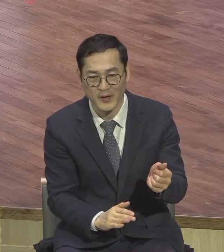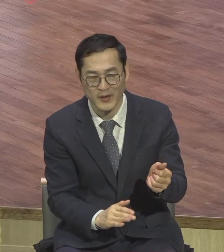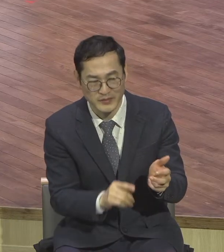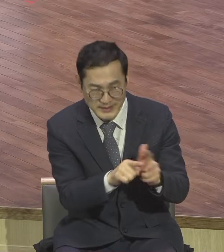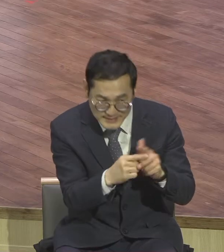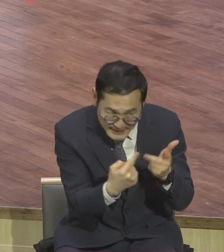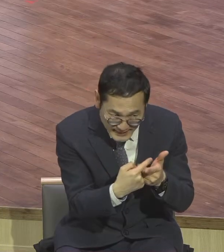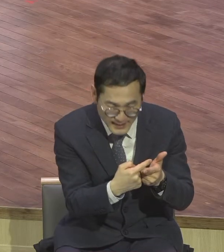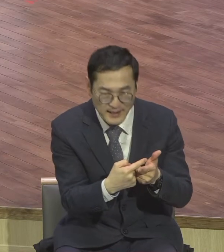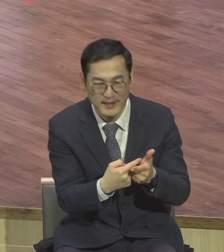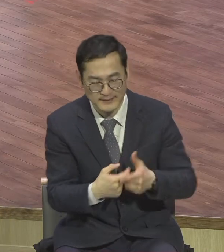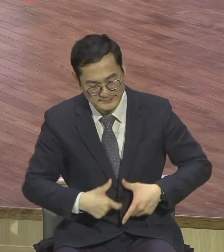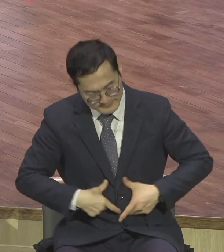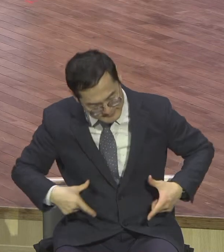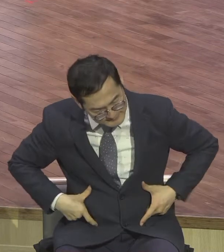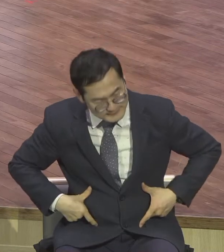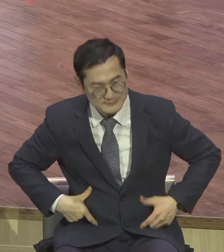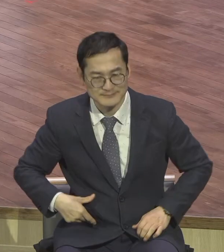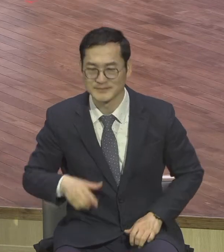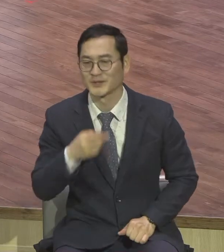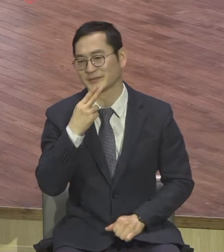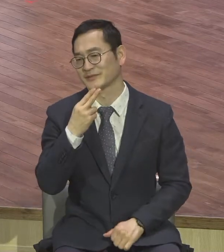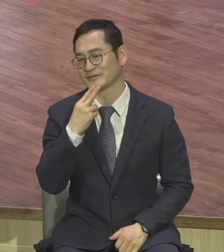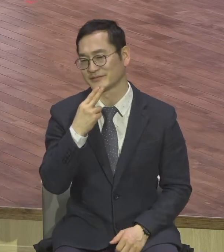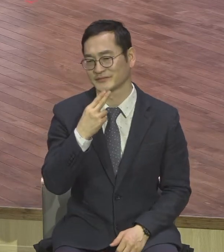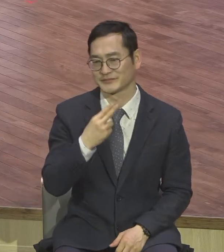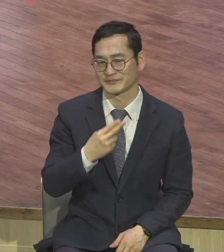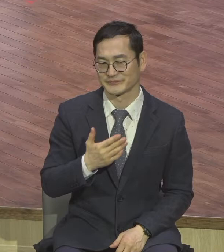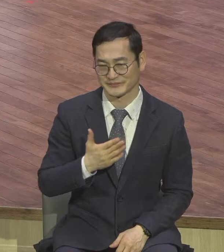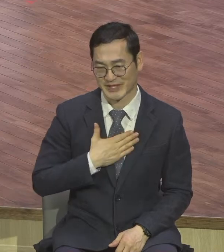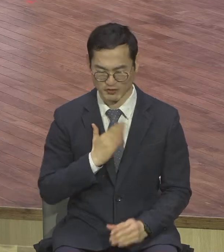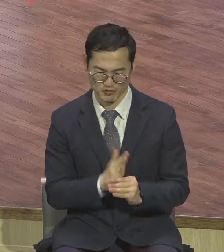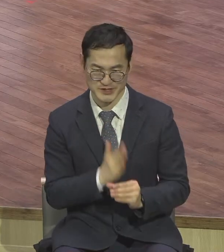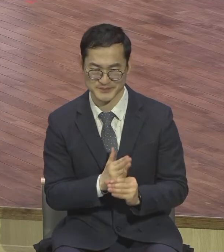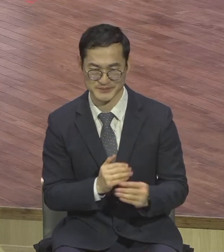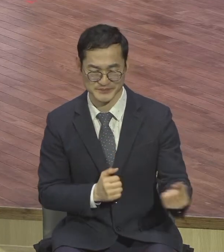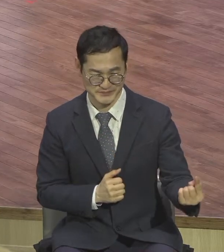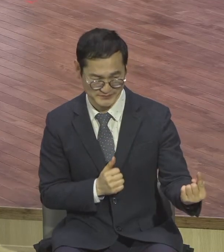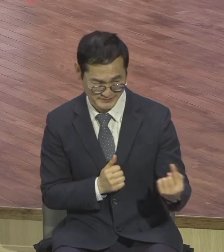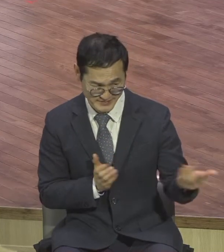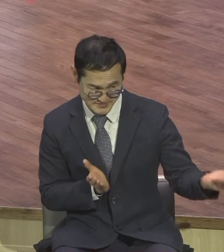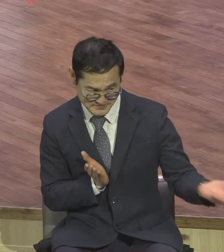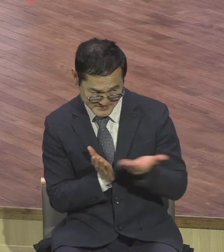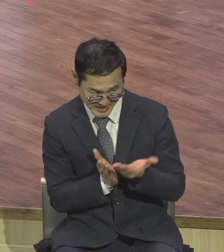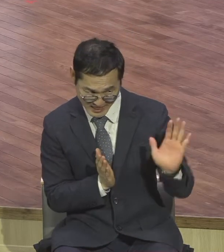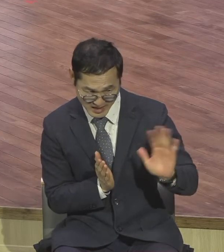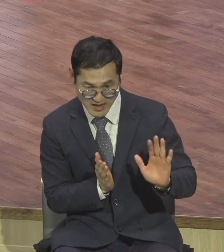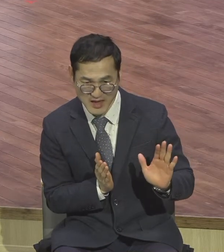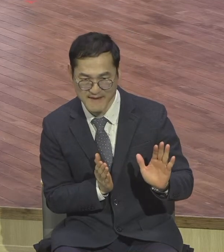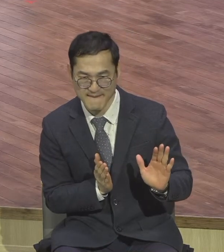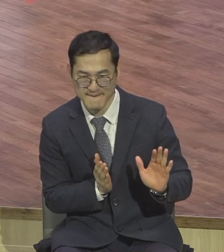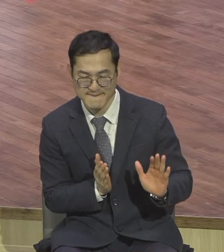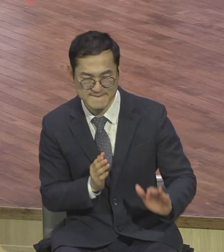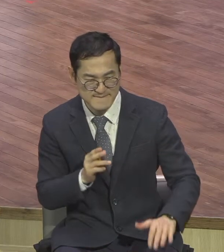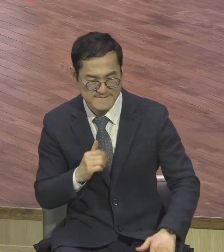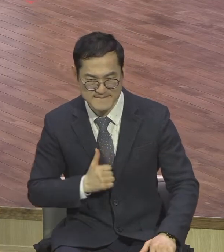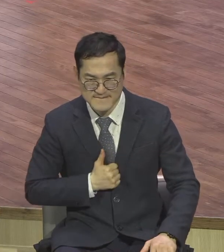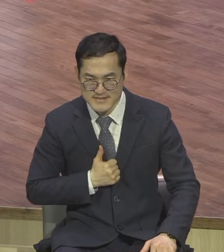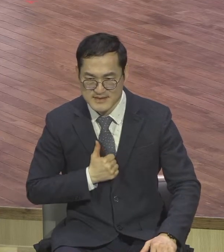많아요 대부분이다 먼저 자기 스타일로 자기 생각으로 먼저 접수해버리죠 그렇기 때문에 쉽게